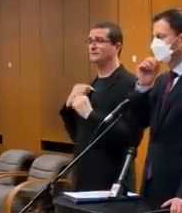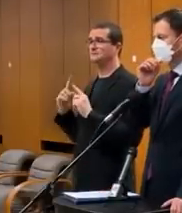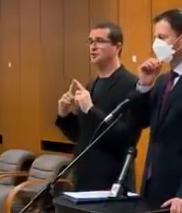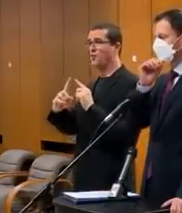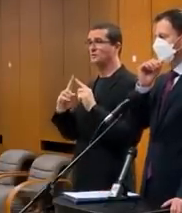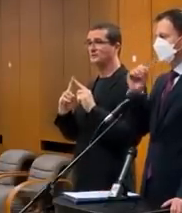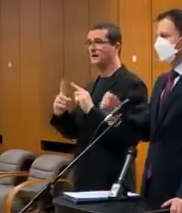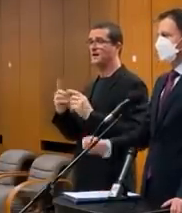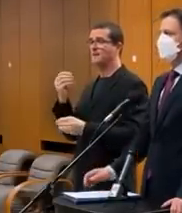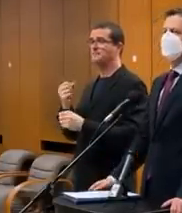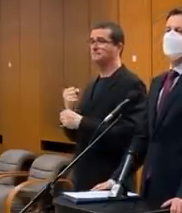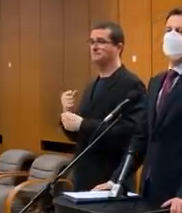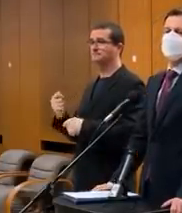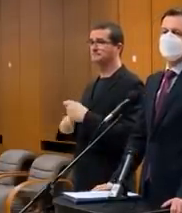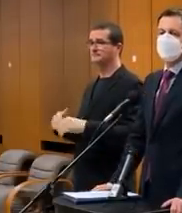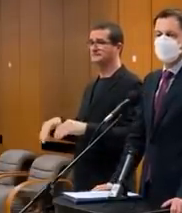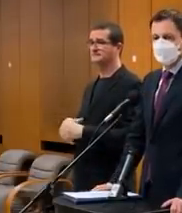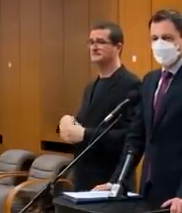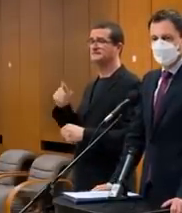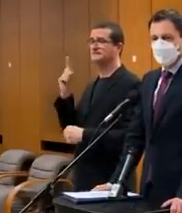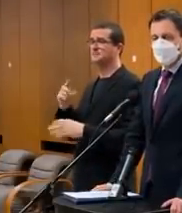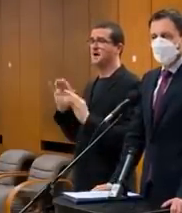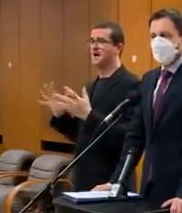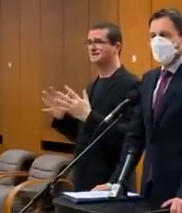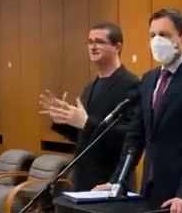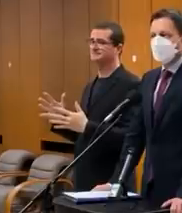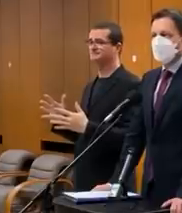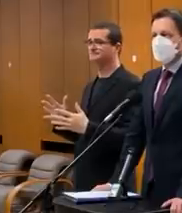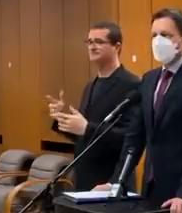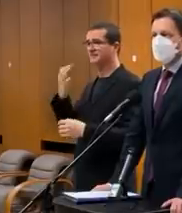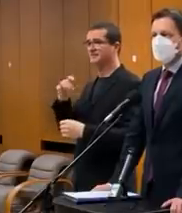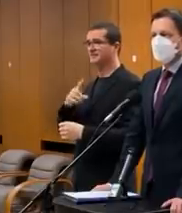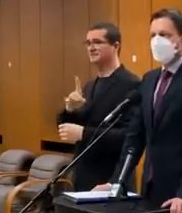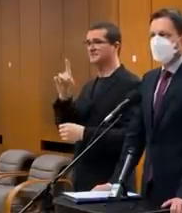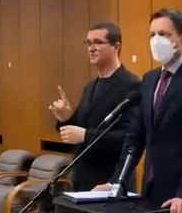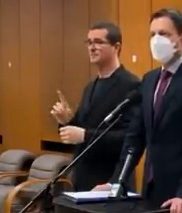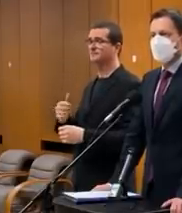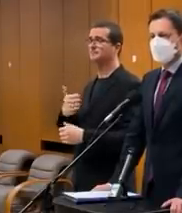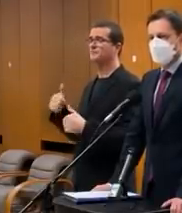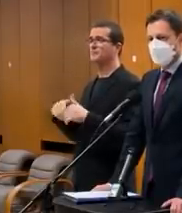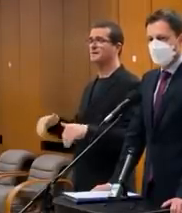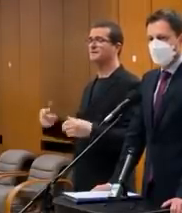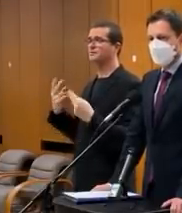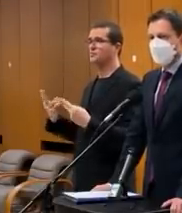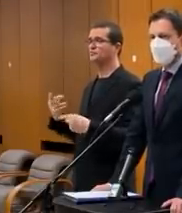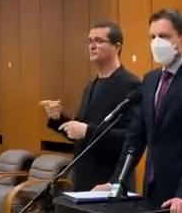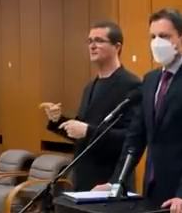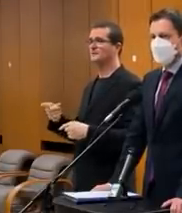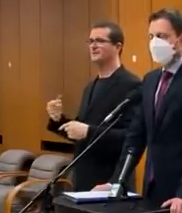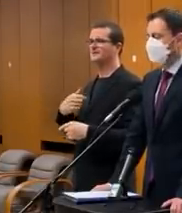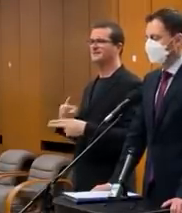chodia, napríklad zaprácovať tak ďalej, kde? Teda je pravdepodobne, že pravdepodobne z Nemecka... Ja myslím, že v prvom rade je veľmi dôležité, aby sme